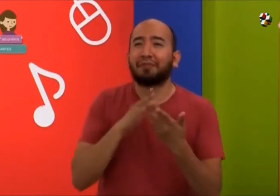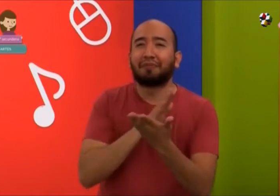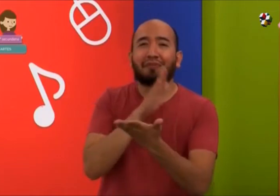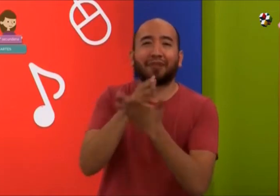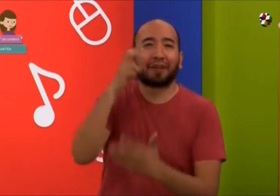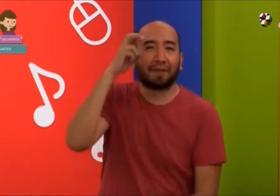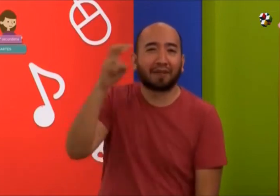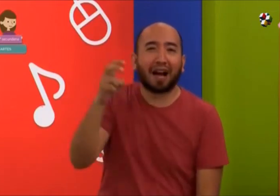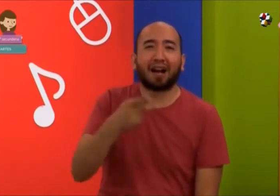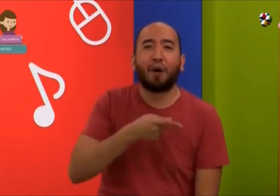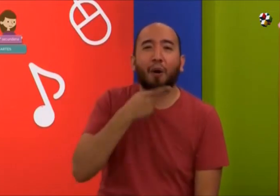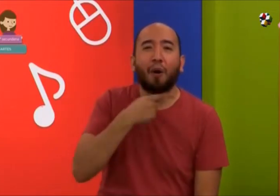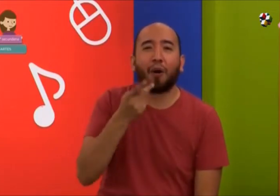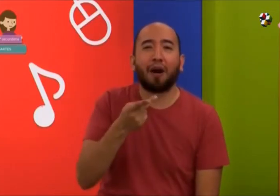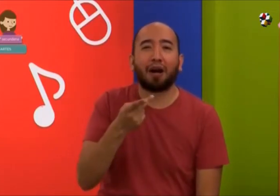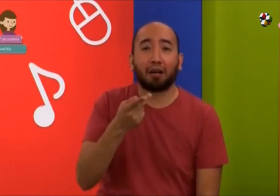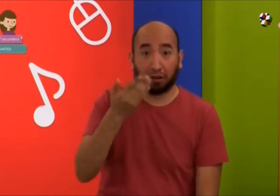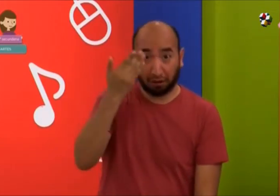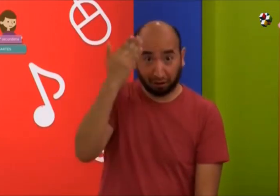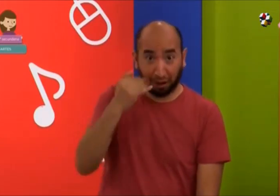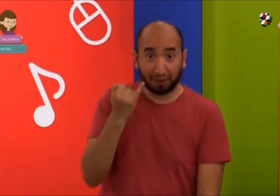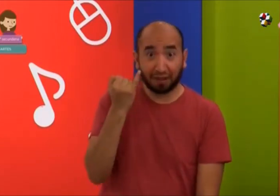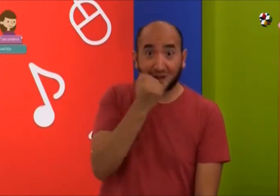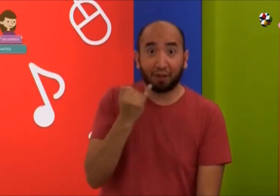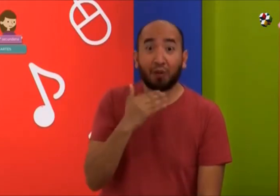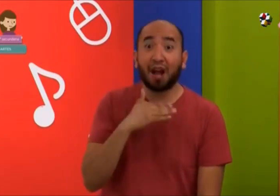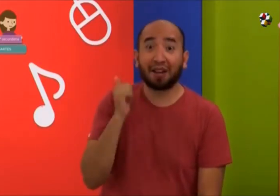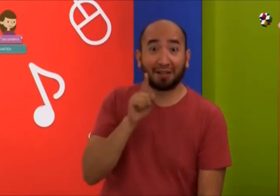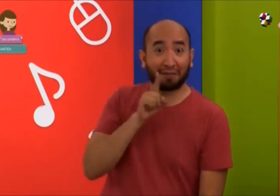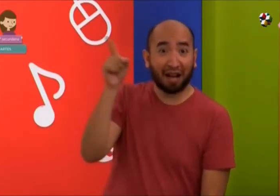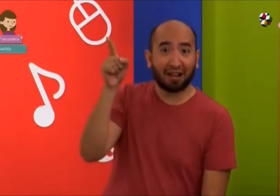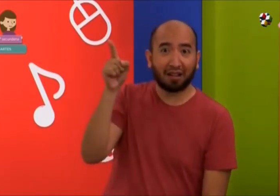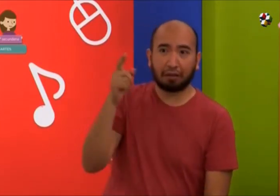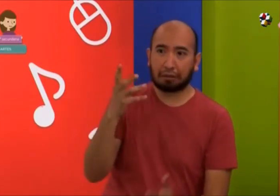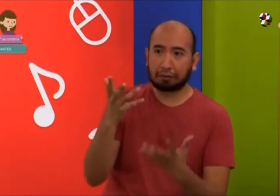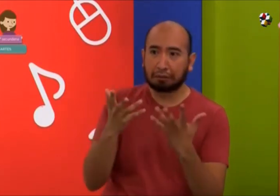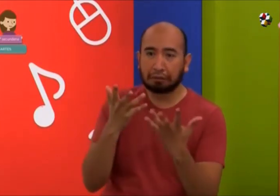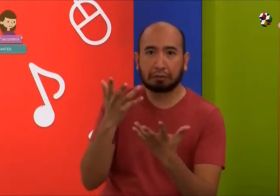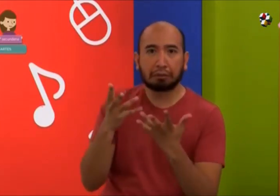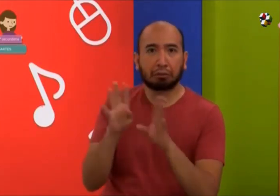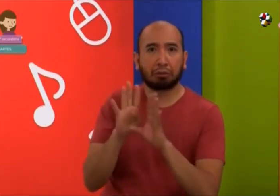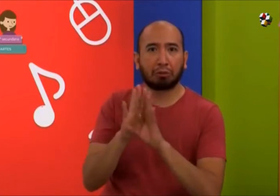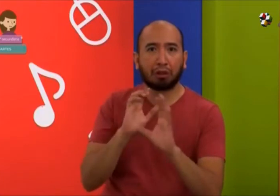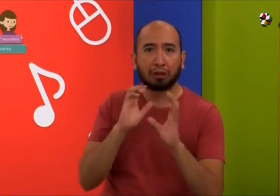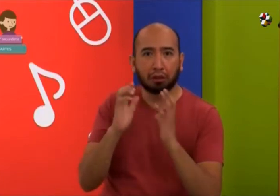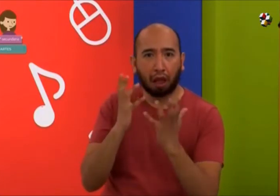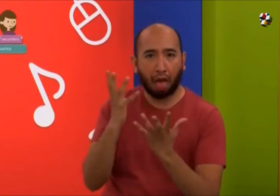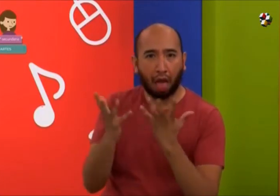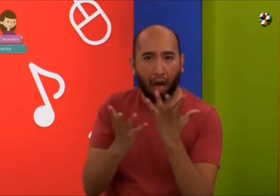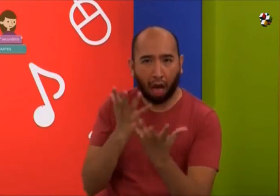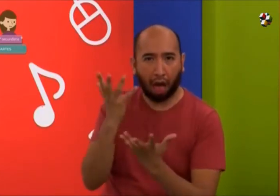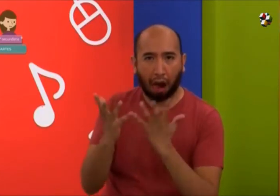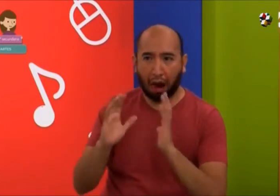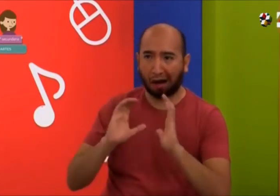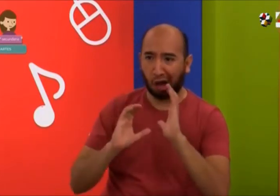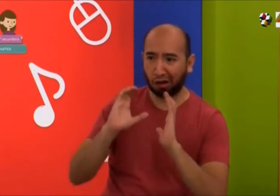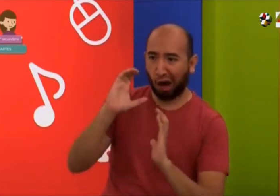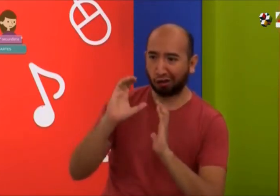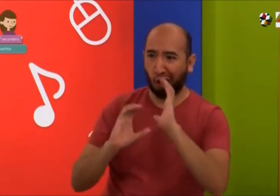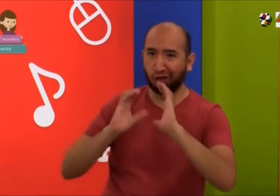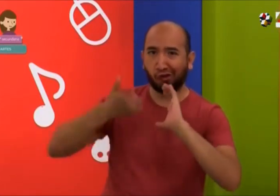internacional. Por ejemplo, cuando vamos de viaje, si los oyentes también van de viaje, ¿cómo se comunican?